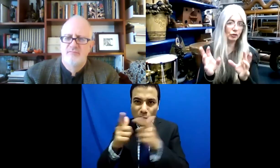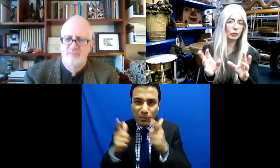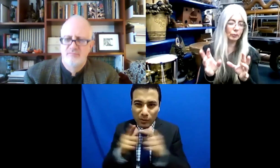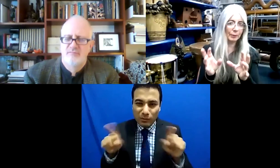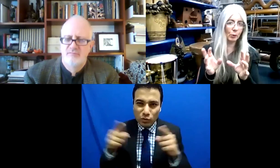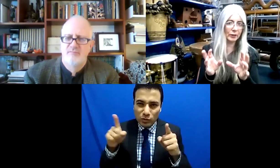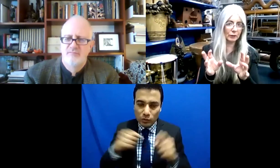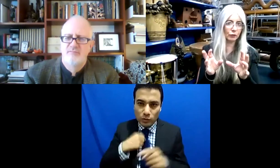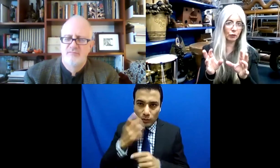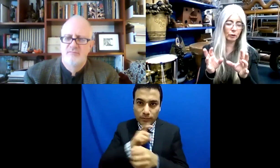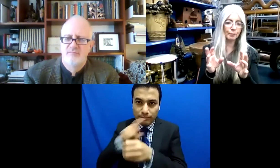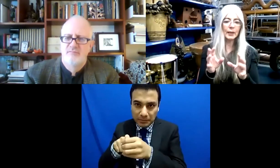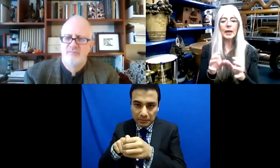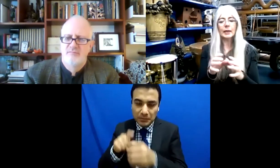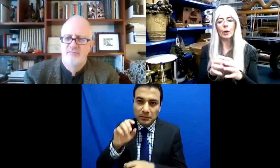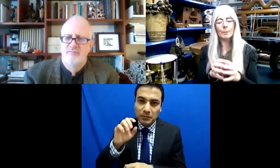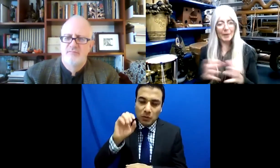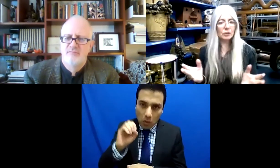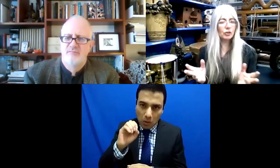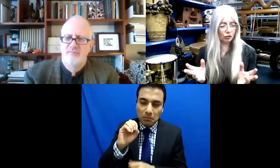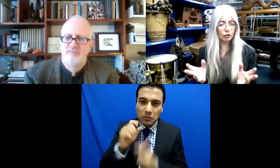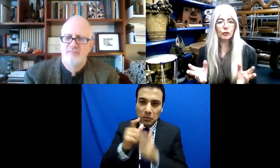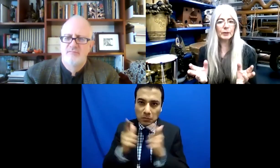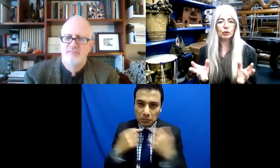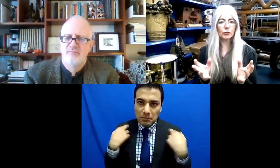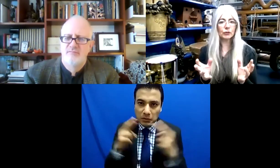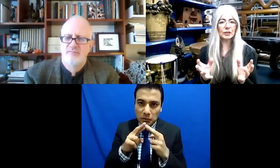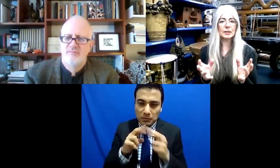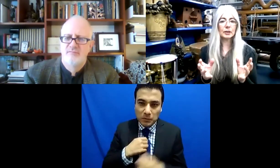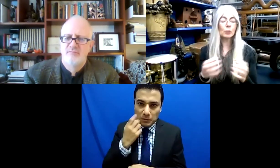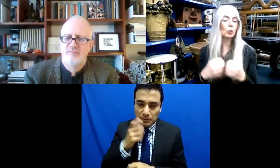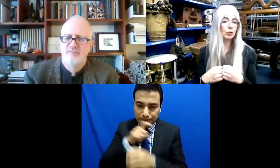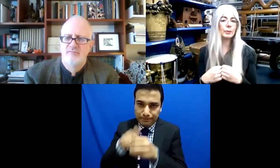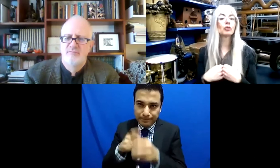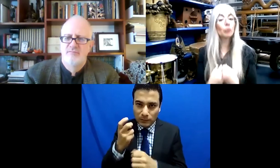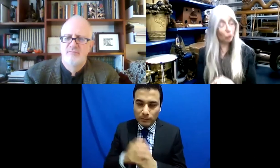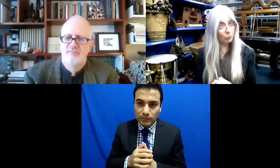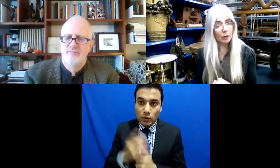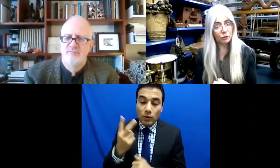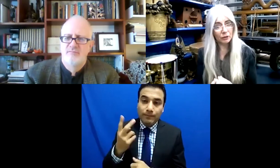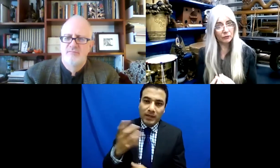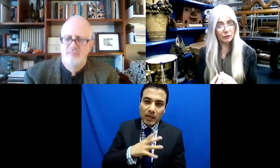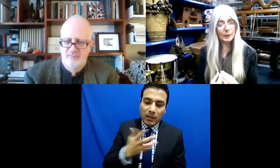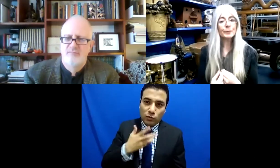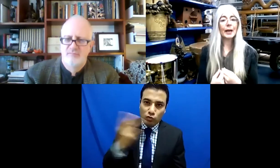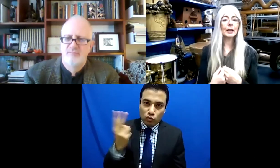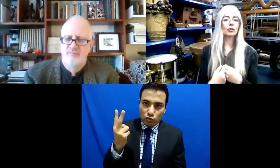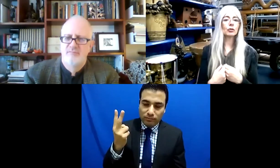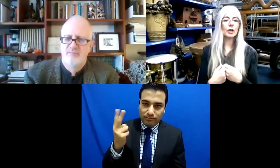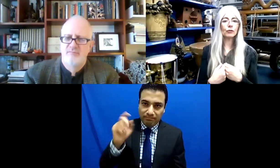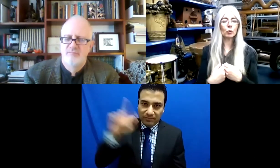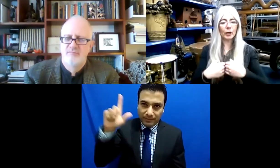músicos o como profesores. Esas eran las dos grandes profesiones. A los 15 años decidí que yo